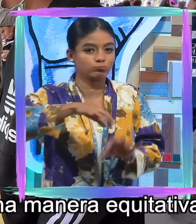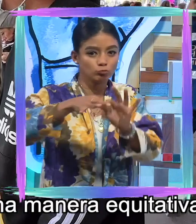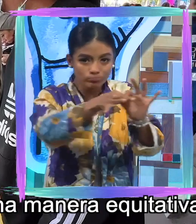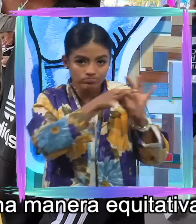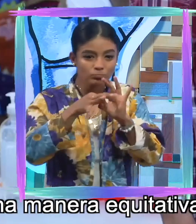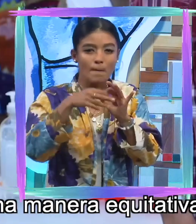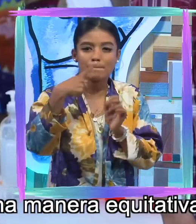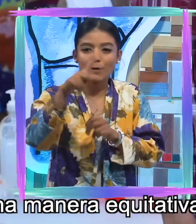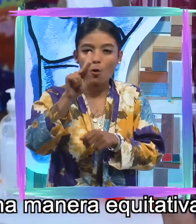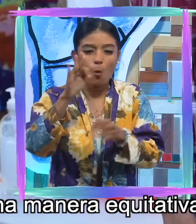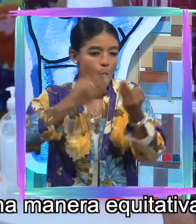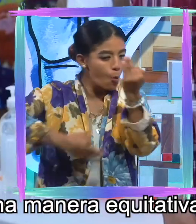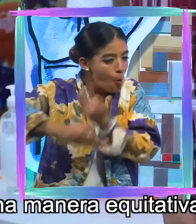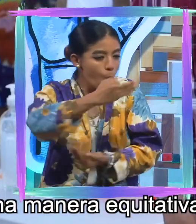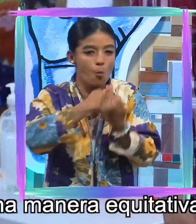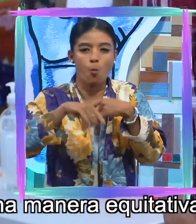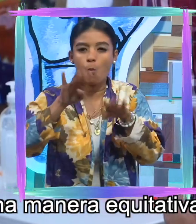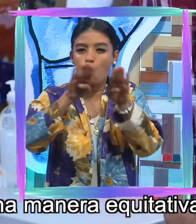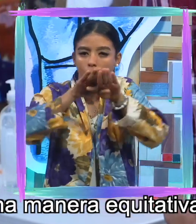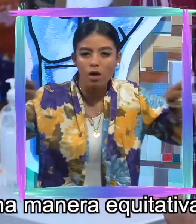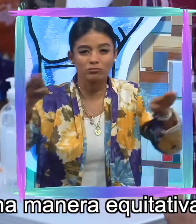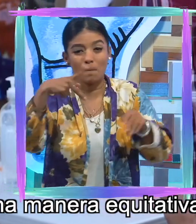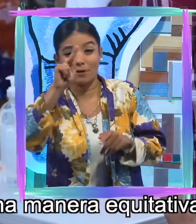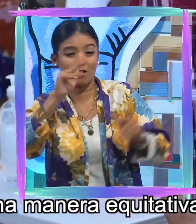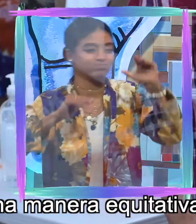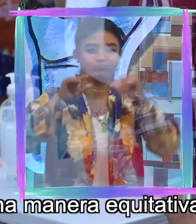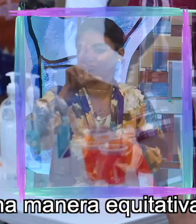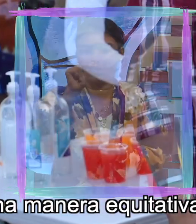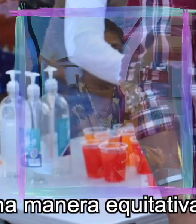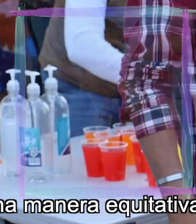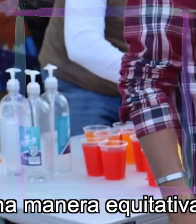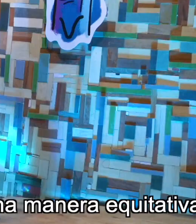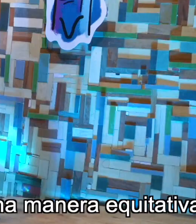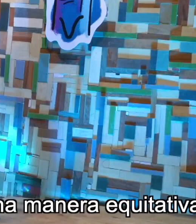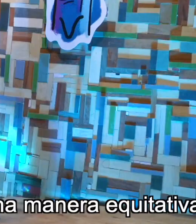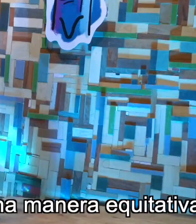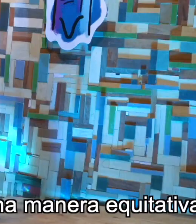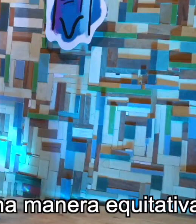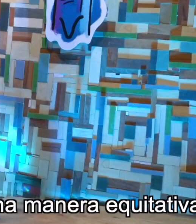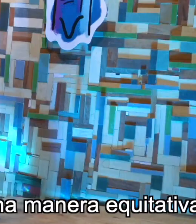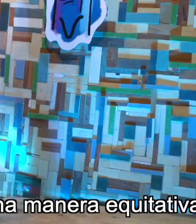poder ayudar a quien pues se nos trate a todos de una manera equitativa.